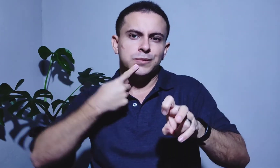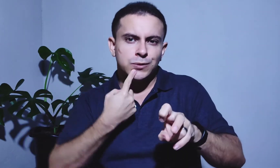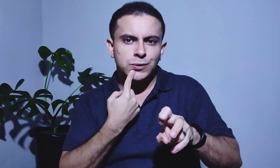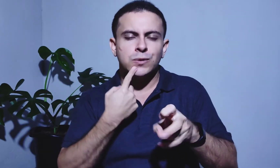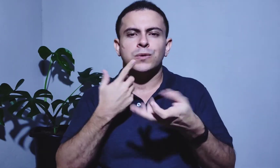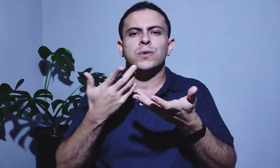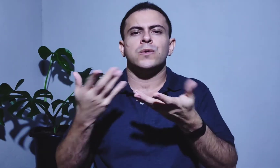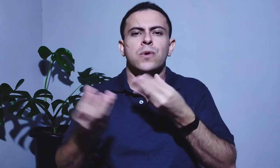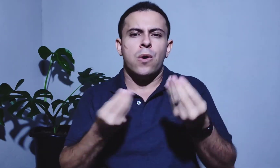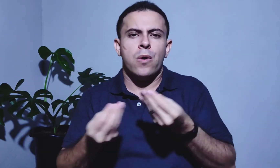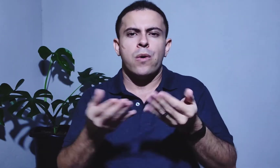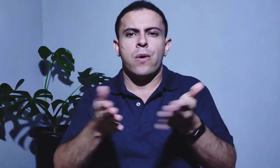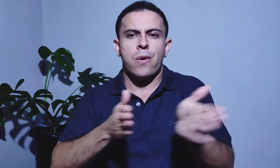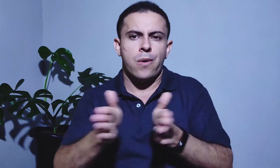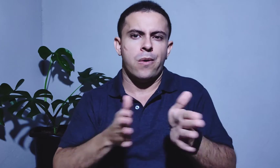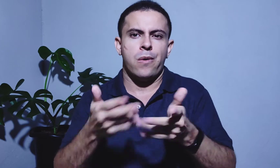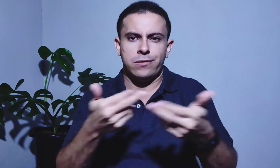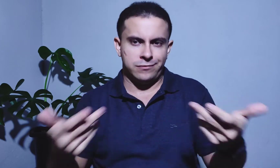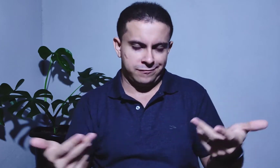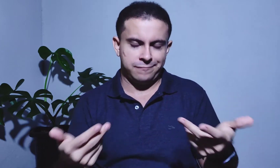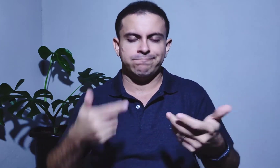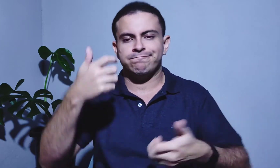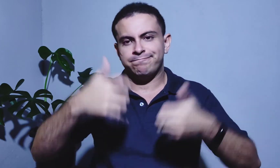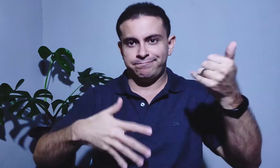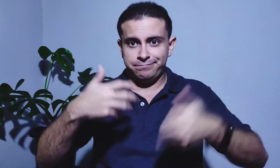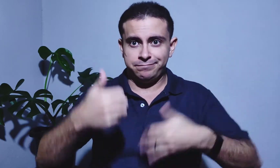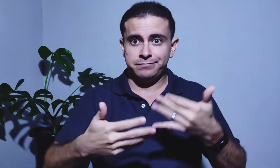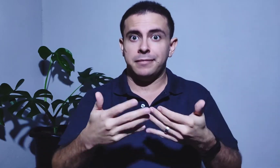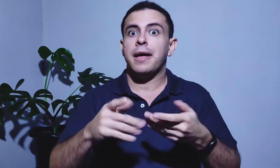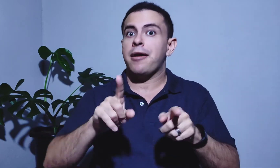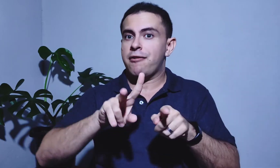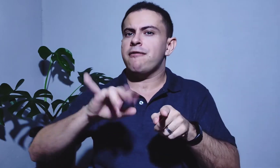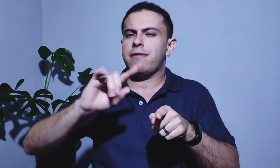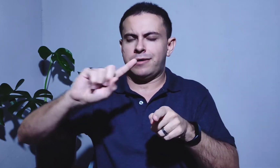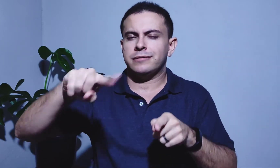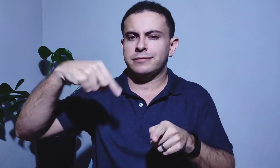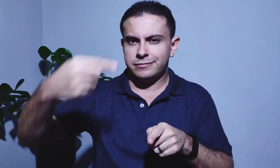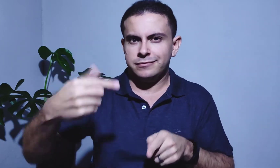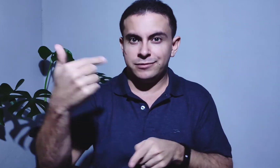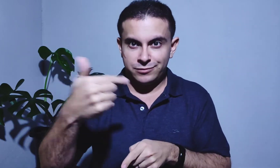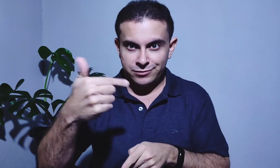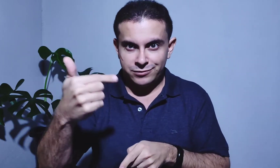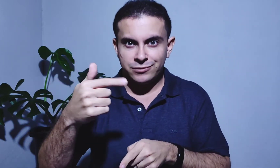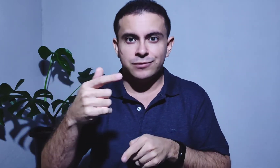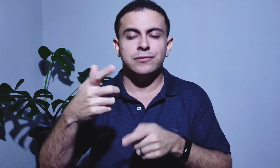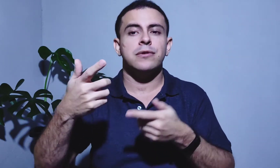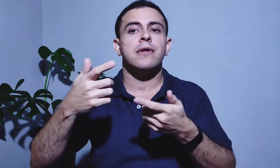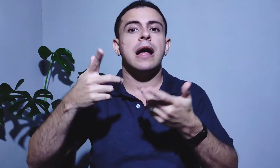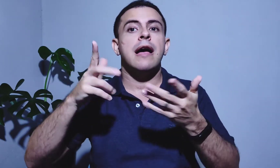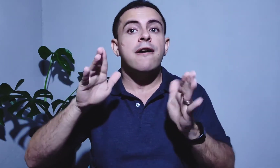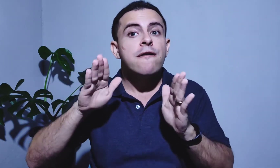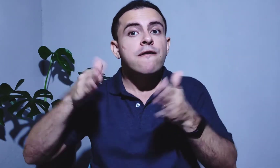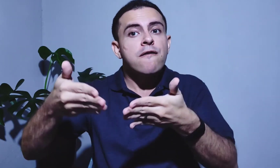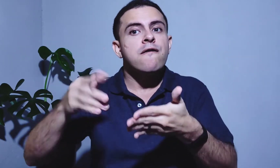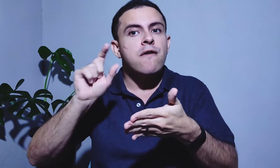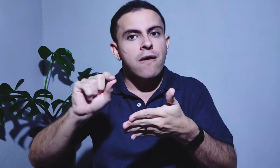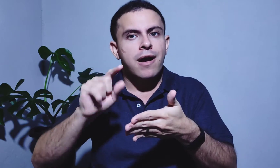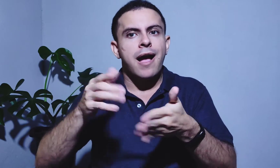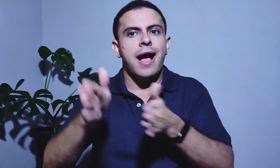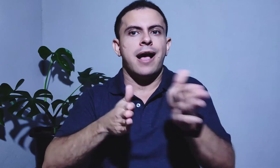mais na acessibilidade para os surdos, e vai ter a segunda parte, que vai ser focado mais na acessibilidade para